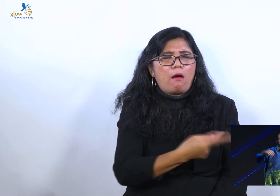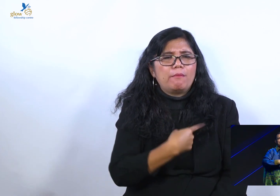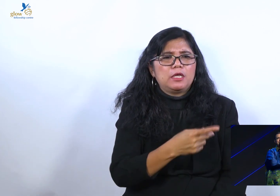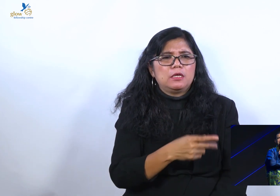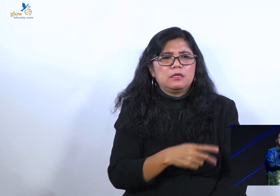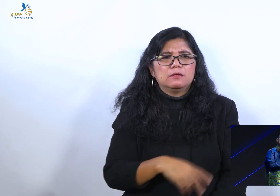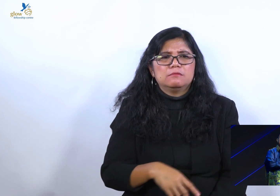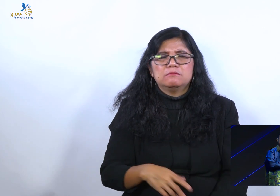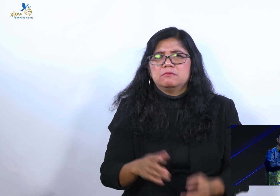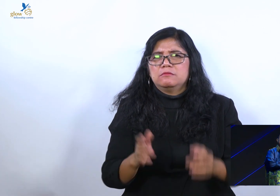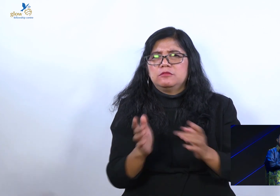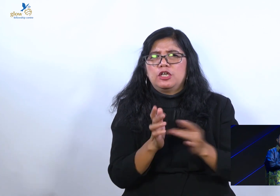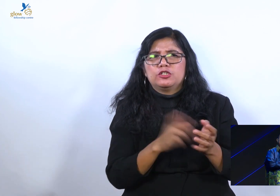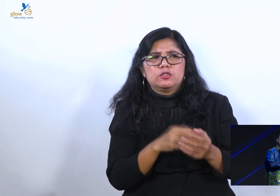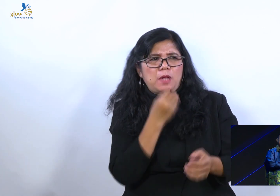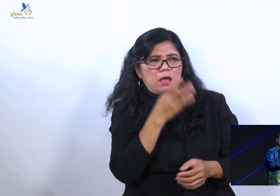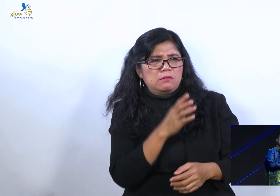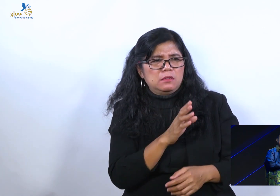bilang. don't know you.